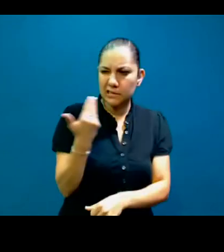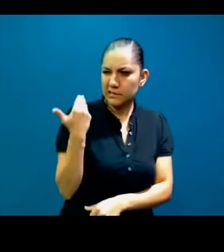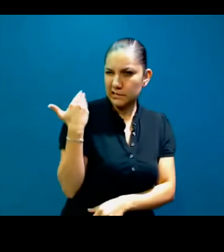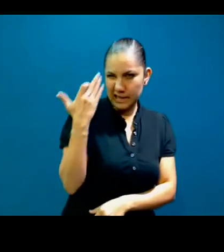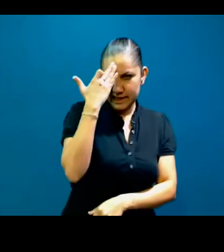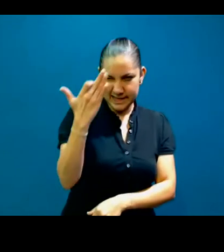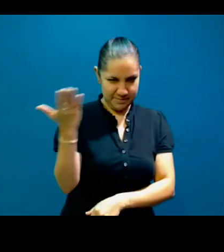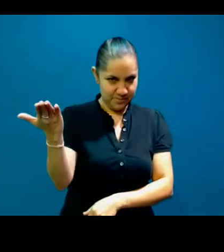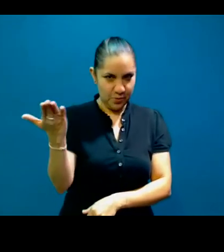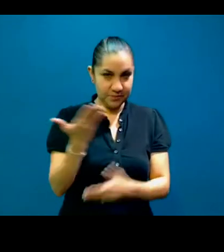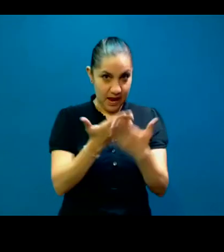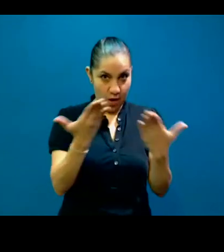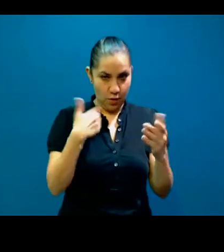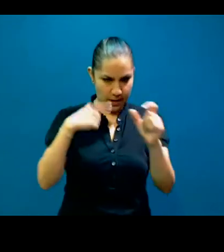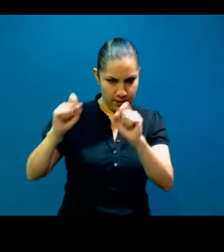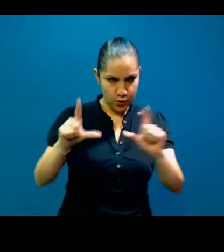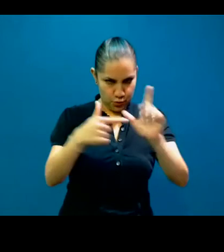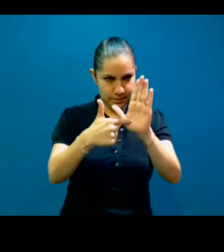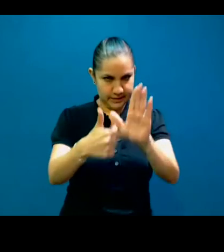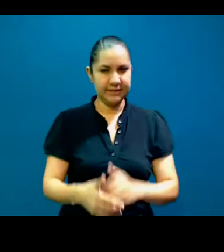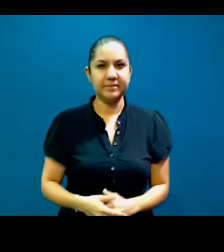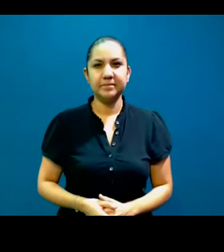A ver, voy a empezar a compartir pantalla.